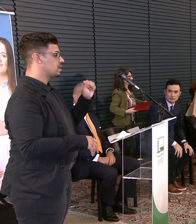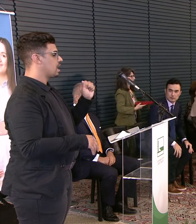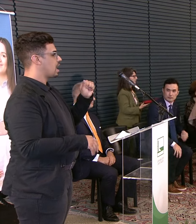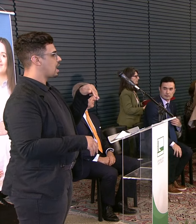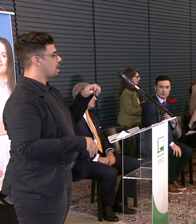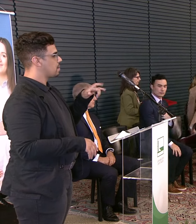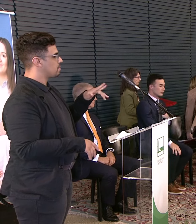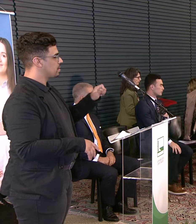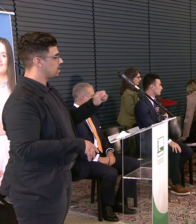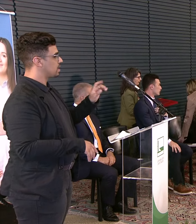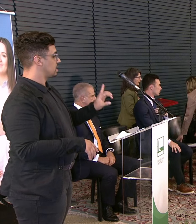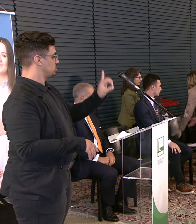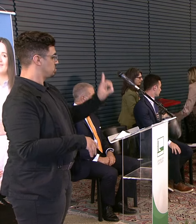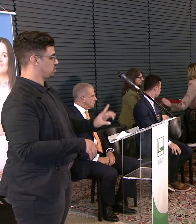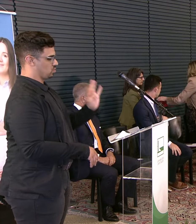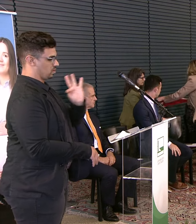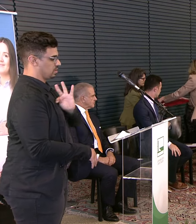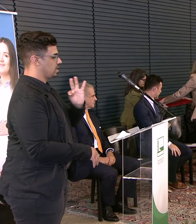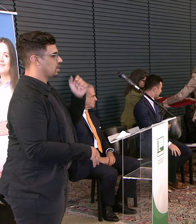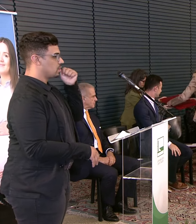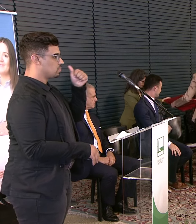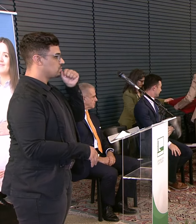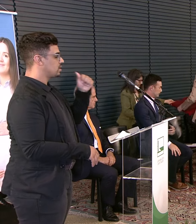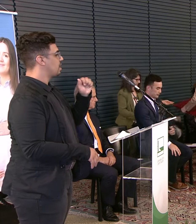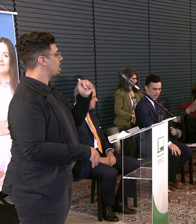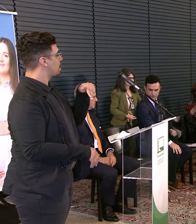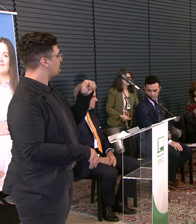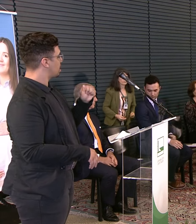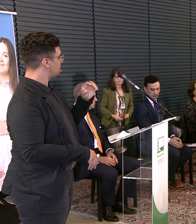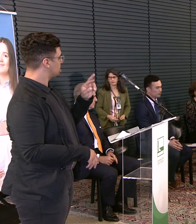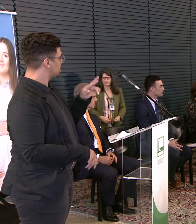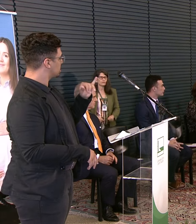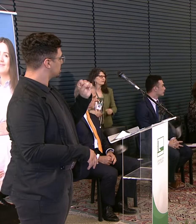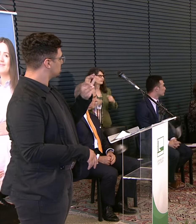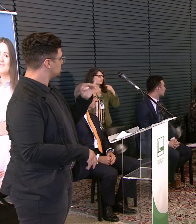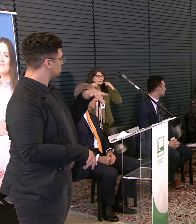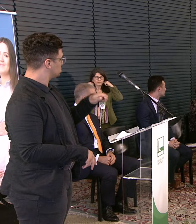A sua diretora técnica A senhora Ana Cristina Muray